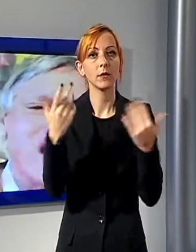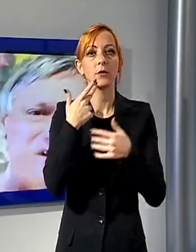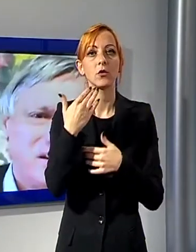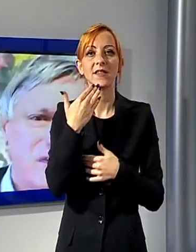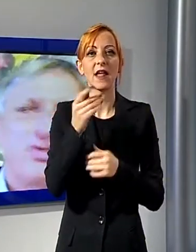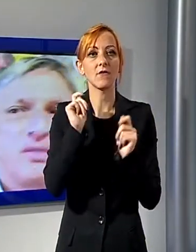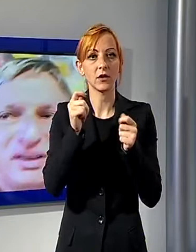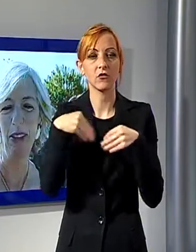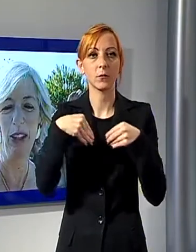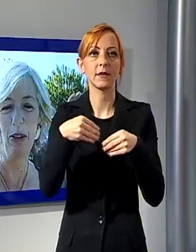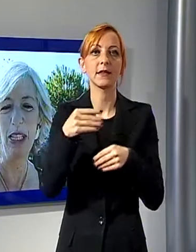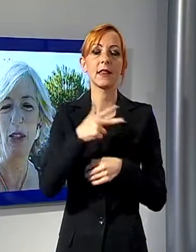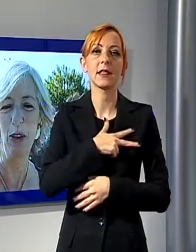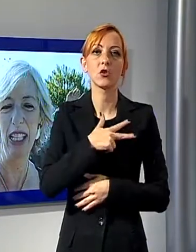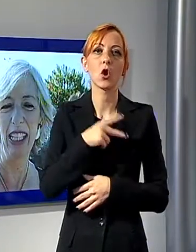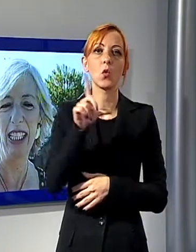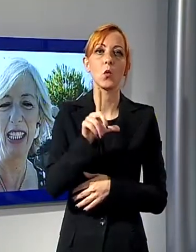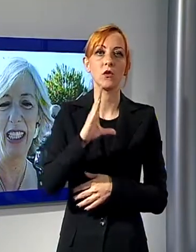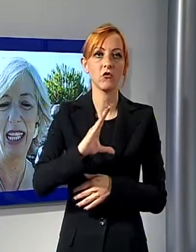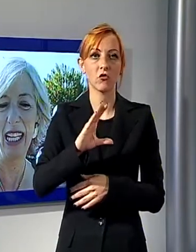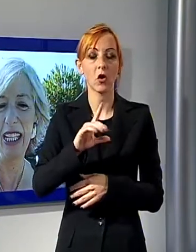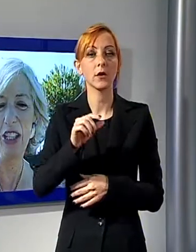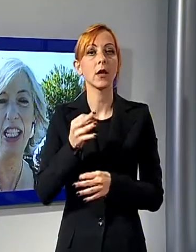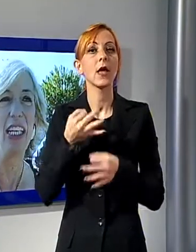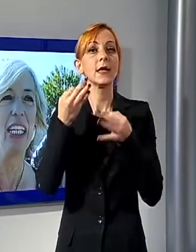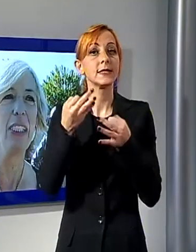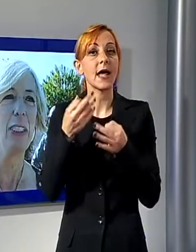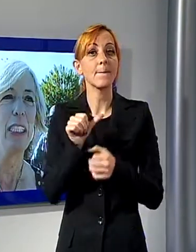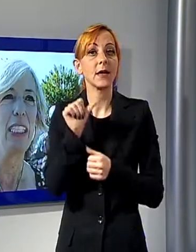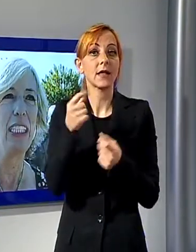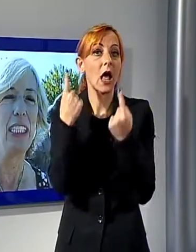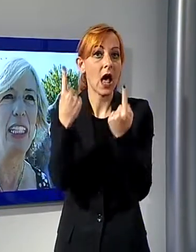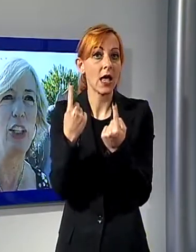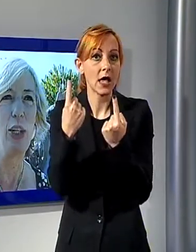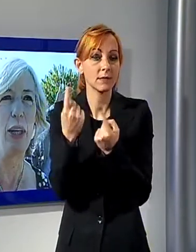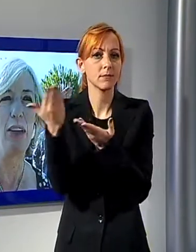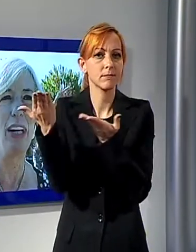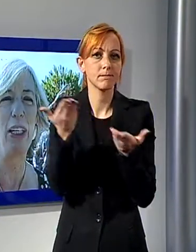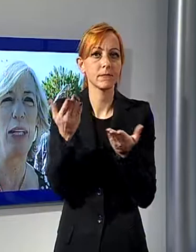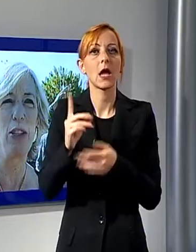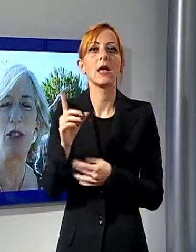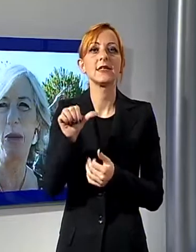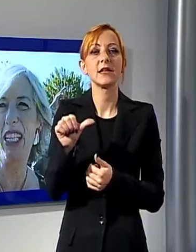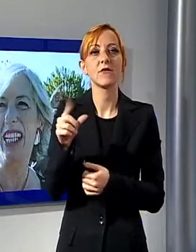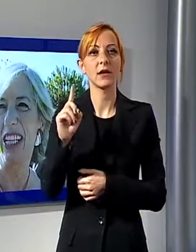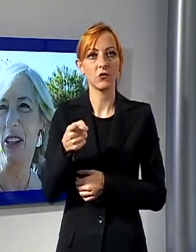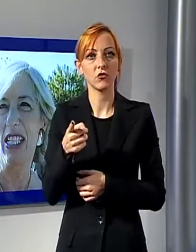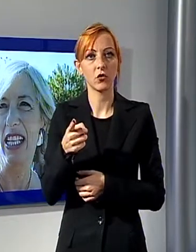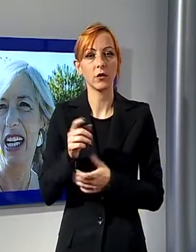arrivare anche il ministro all'istruzione Stefania Giannini e l'organizzazione sta lavorando per portare al Festival altre personalità di rilievo.